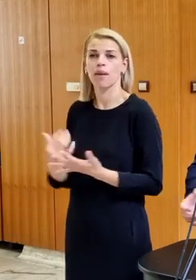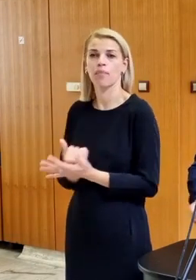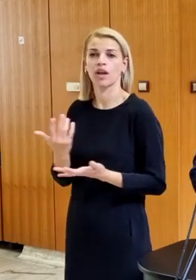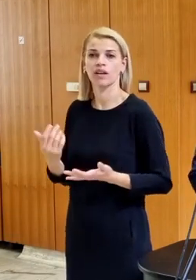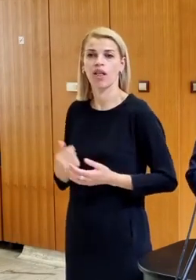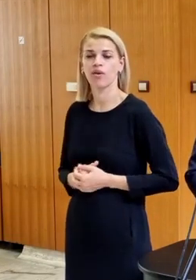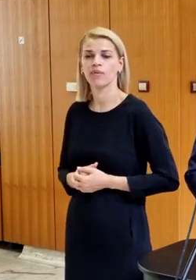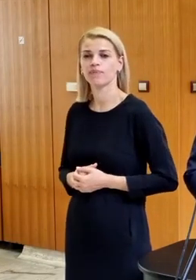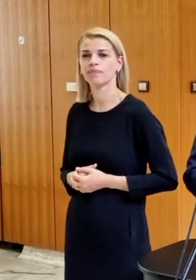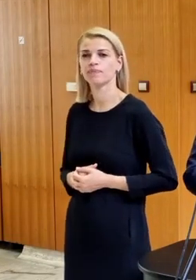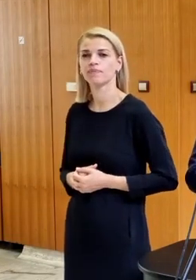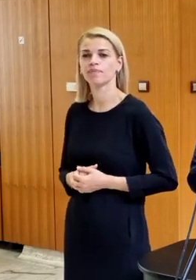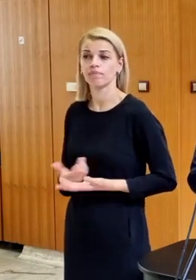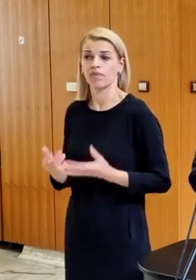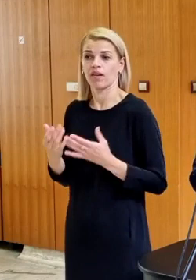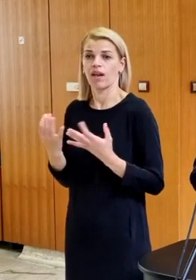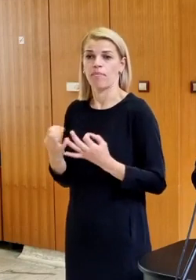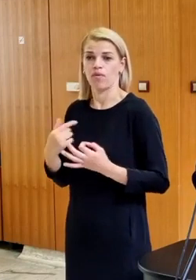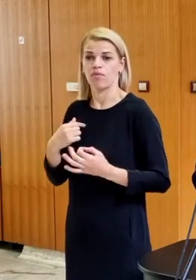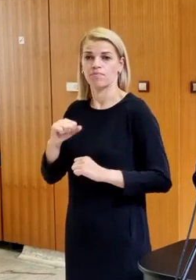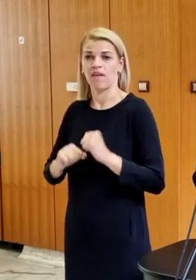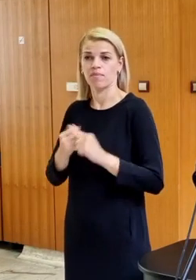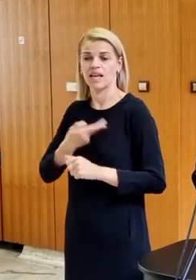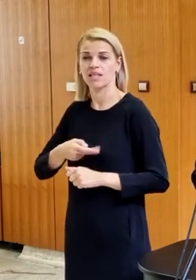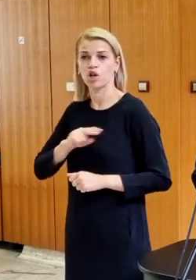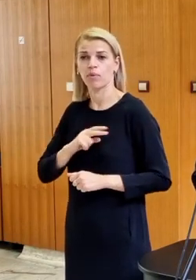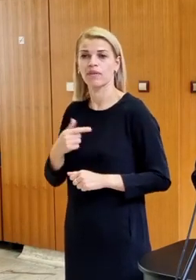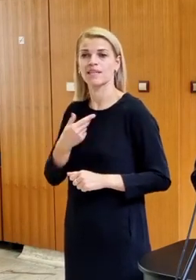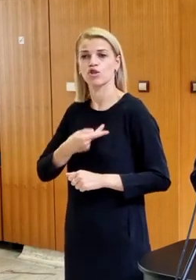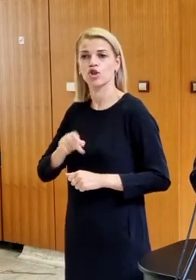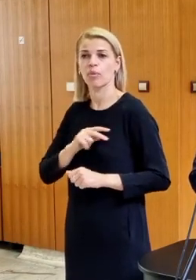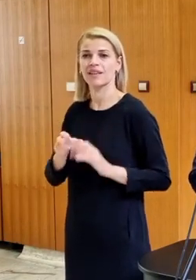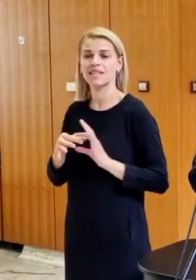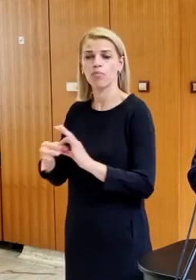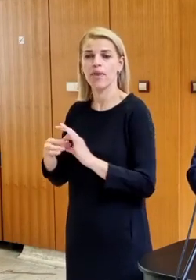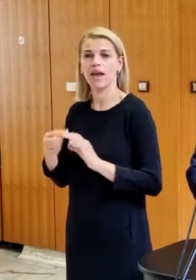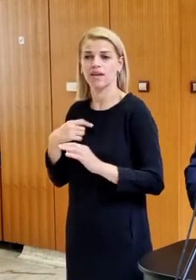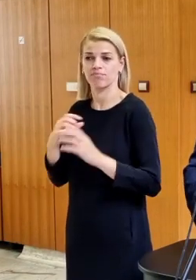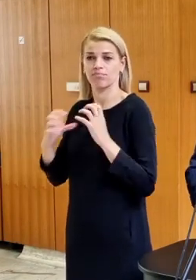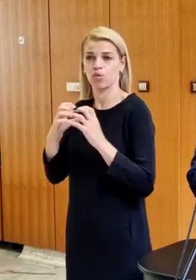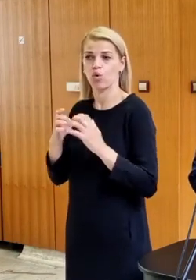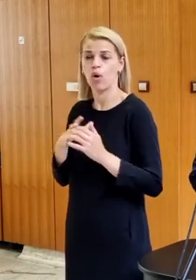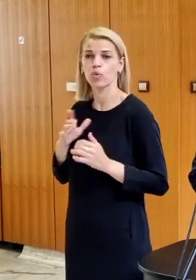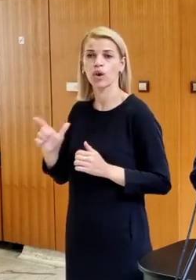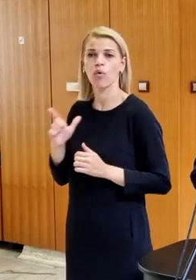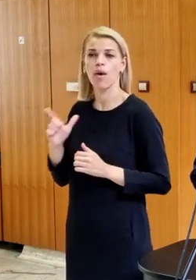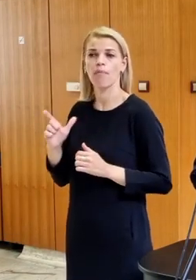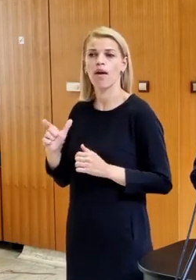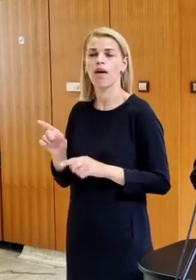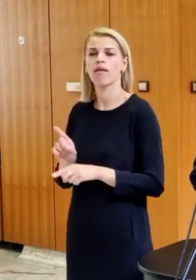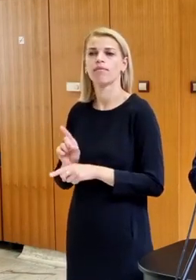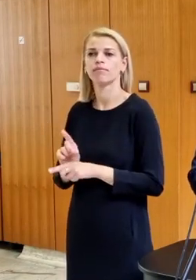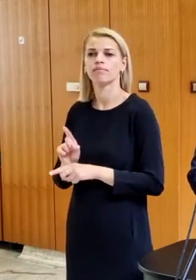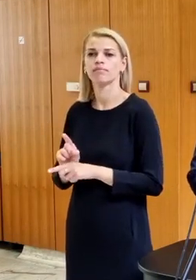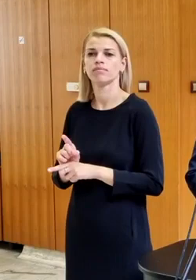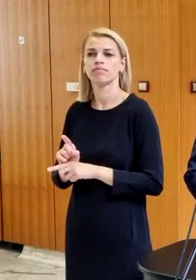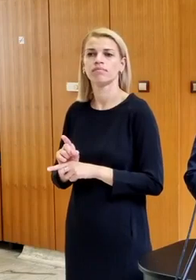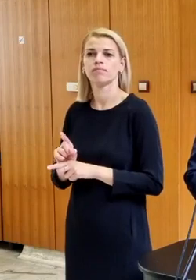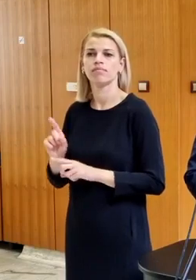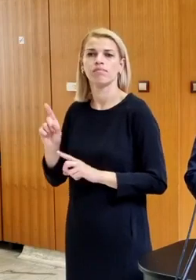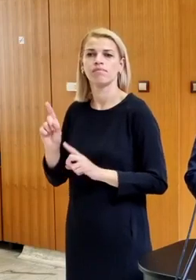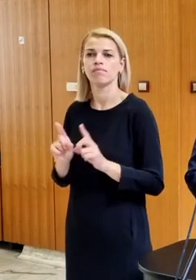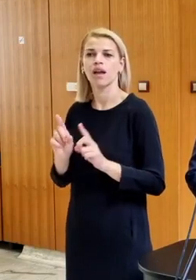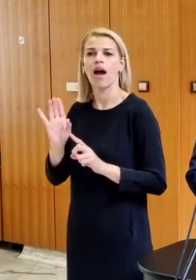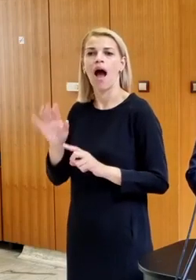Je to presne o tom, že sa správame zodpovedne, že sme zodpovední spovedne, že komunikujeme, že absolvujem naozaj, zdovolím si povedať, možno niekedy aj 10